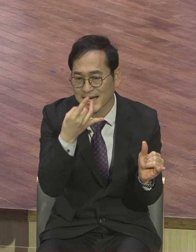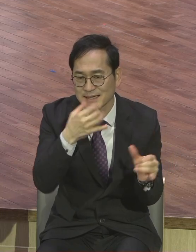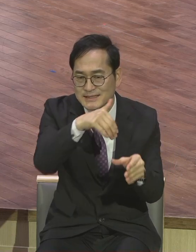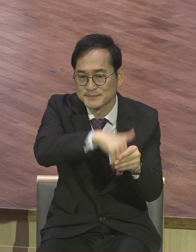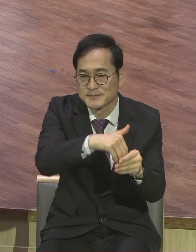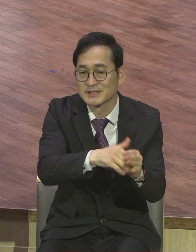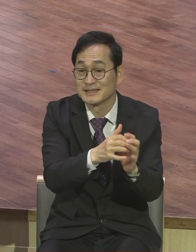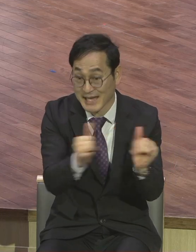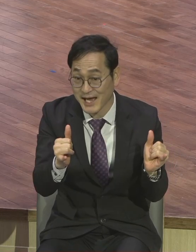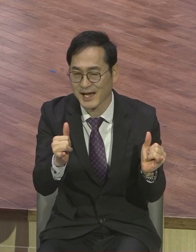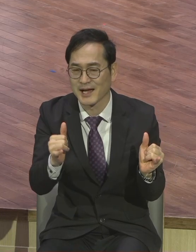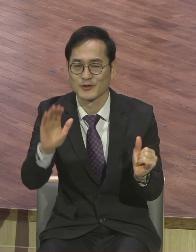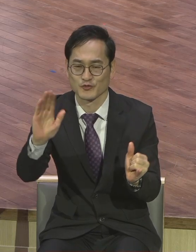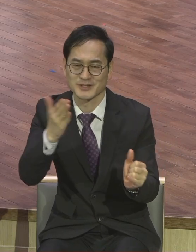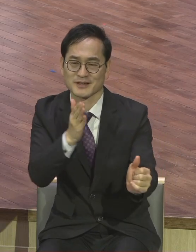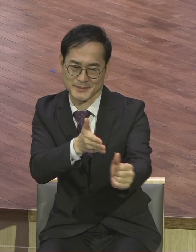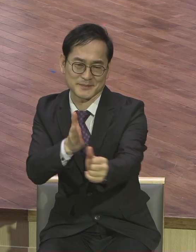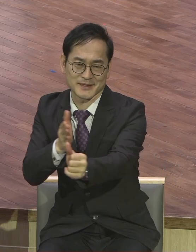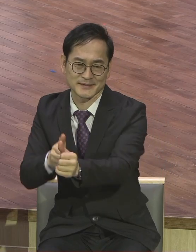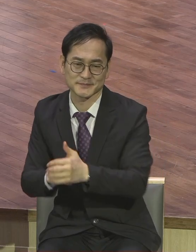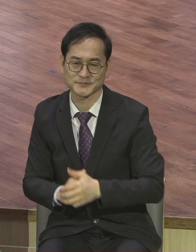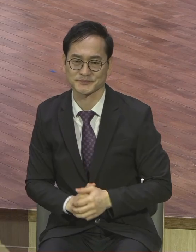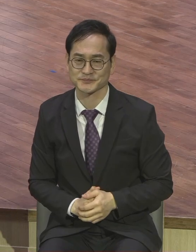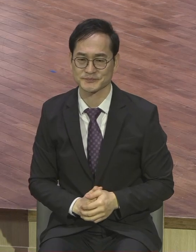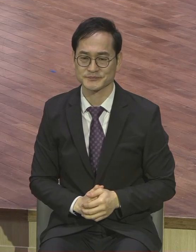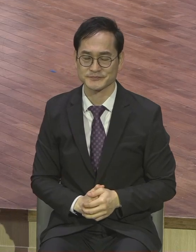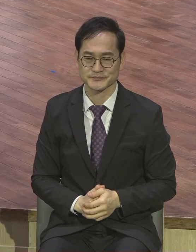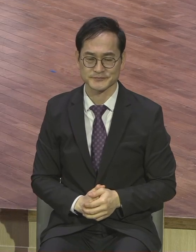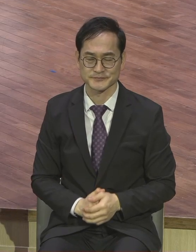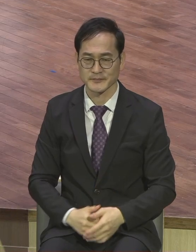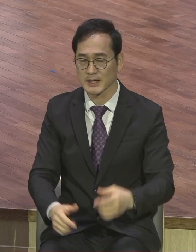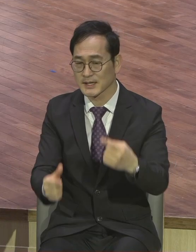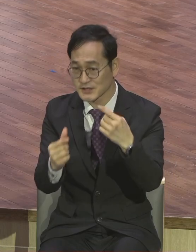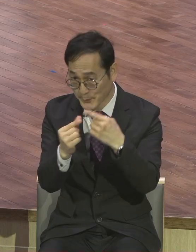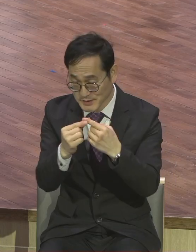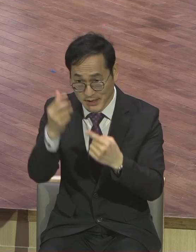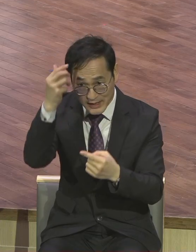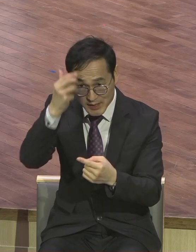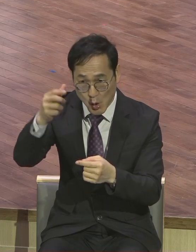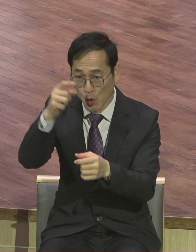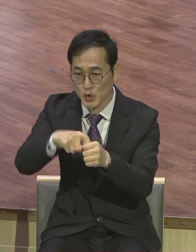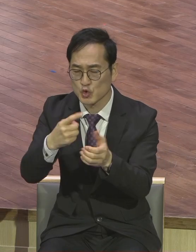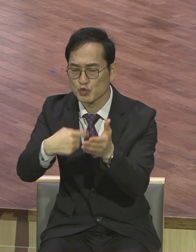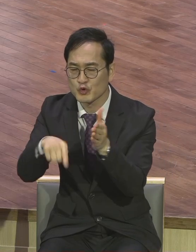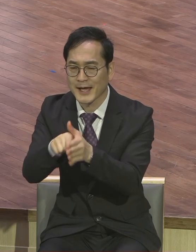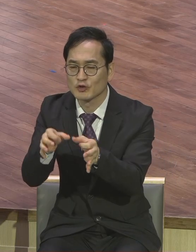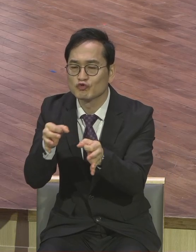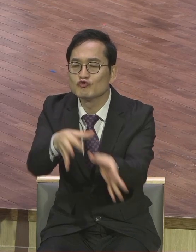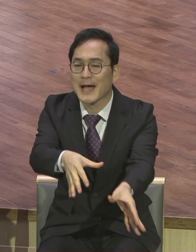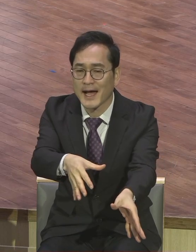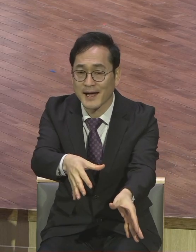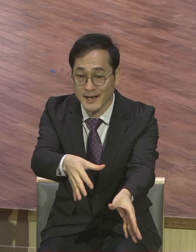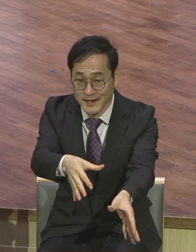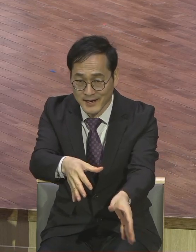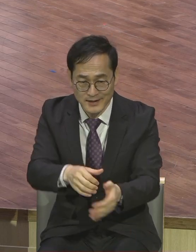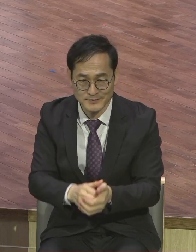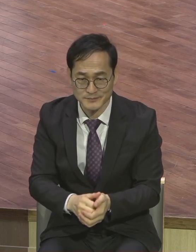제모로 축복합니다. 그럼 첫째로 영원을 위한 투자입니다. 7절 봅니다. 스스로 속이지 말라.